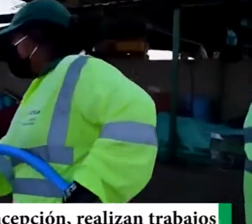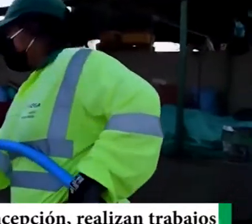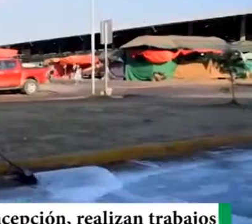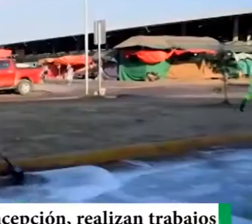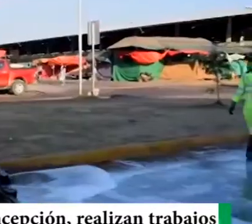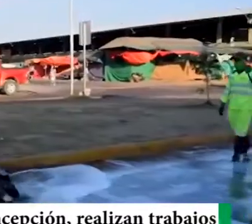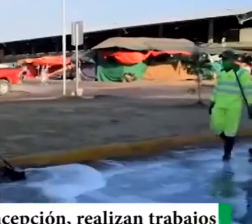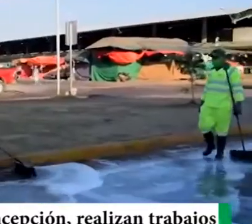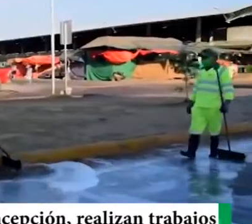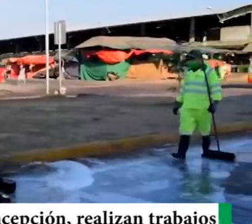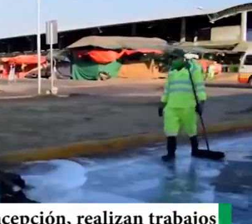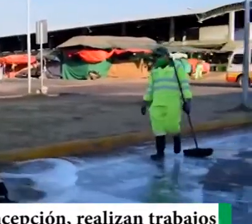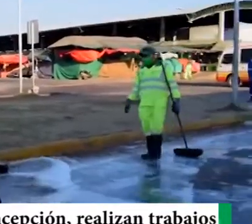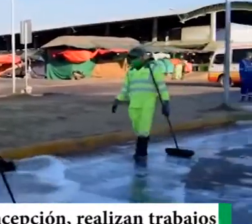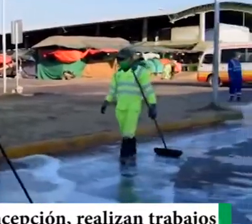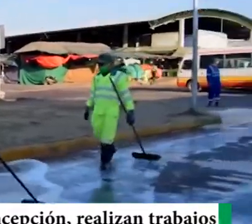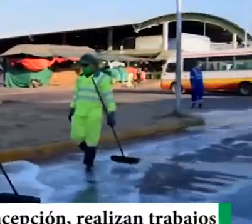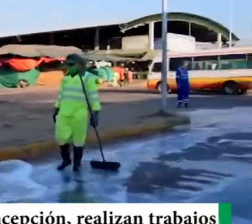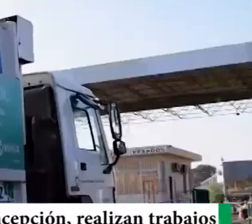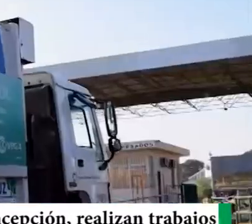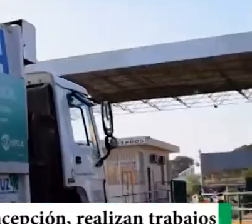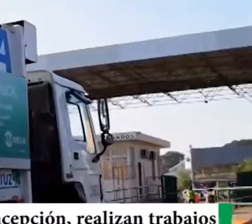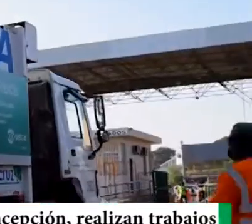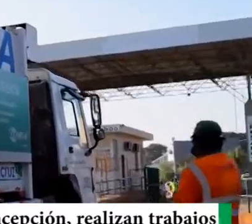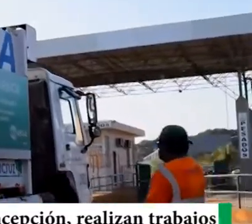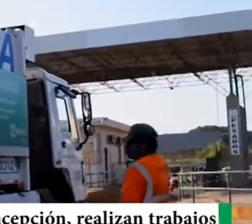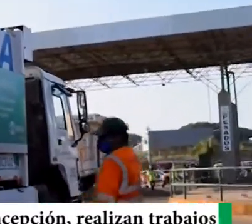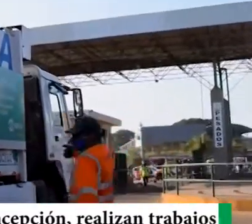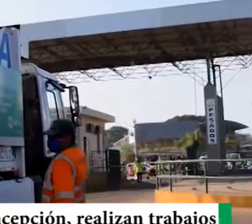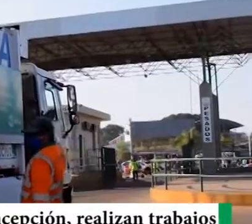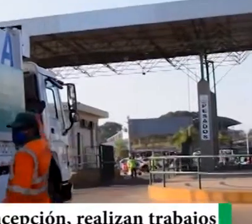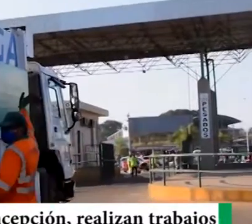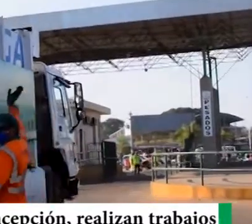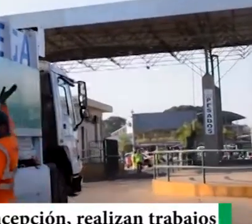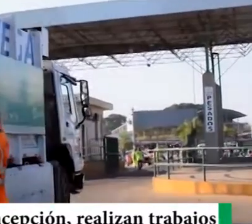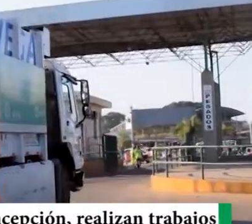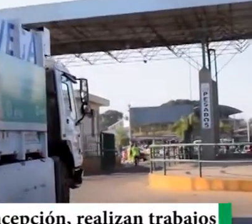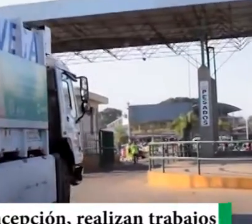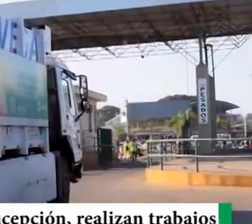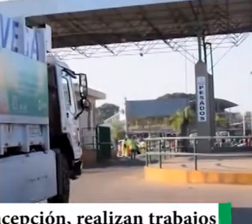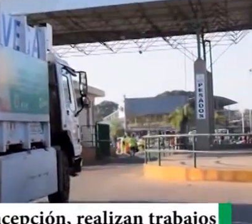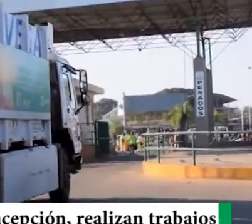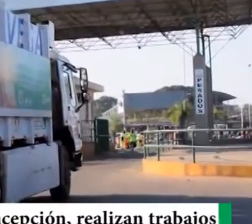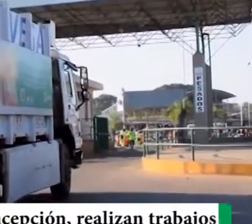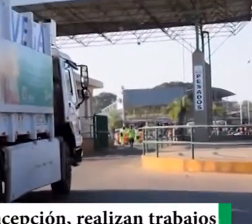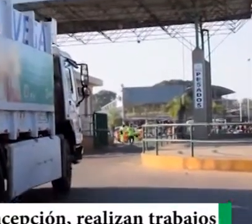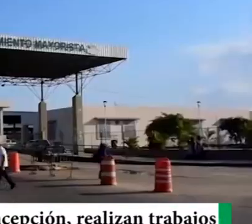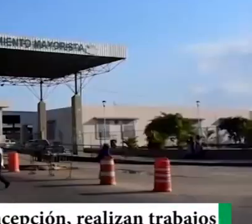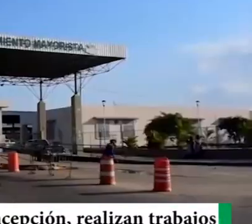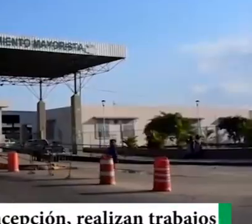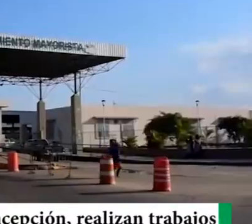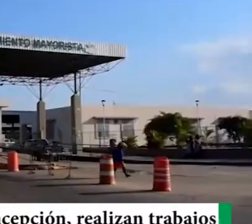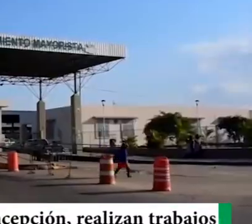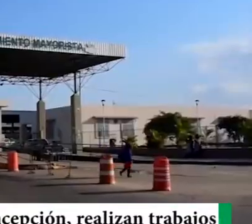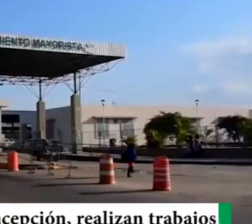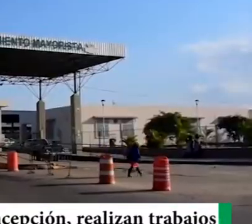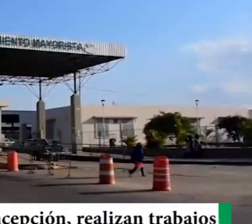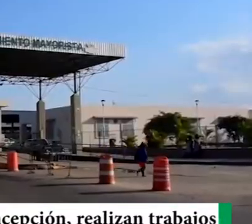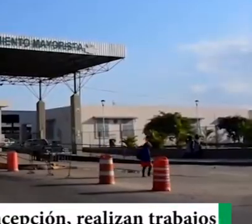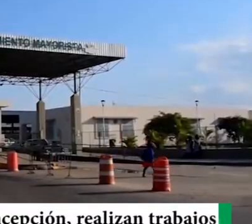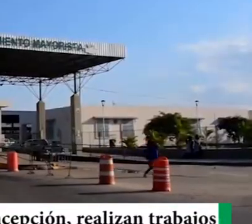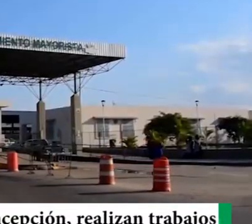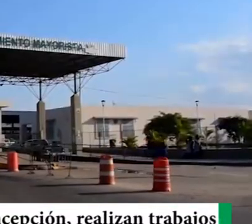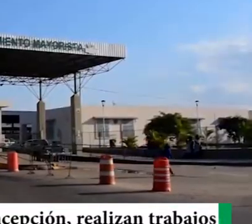todos por la vida, donde llegamos, a cada mercado, y algunos centros, abastecimiento, bueno, que no cumplieron,